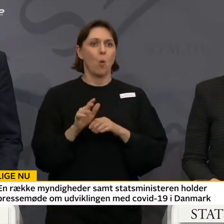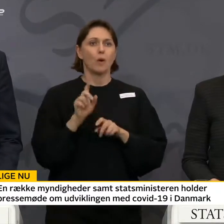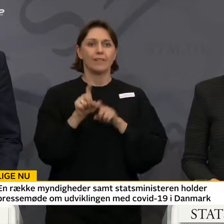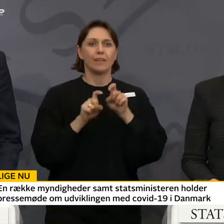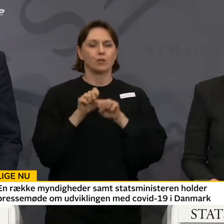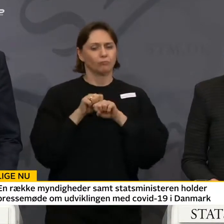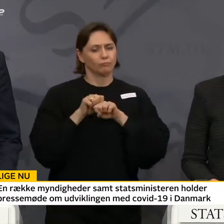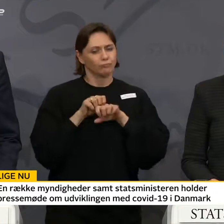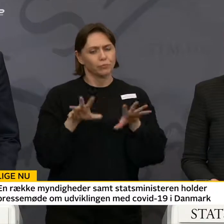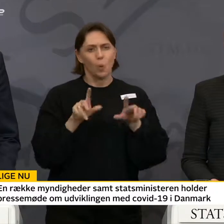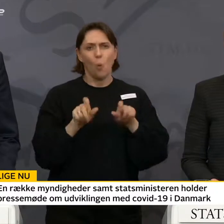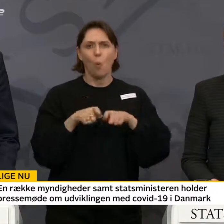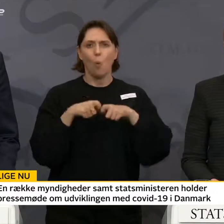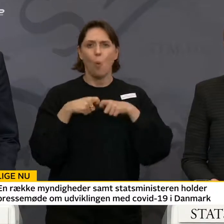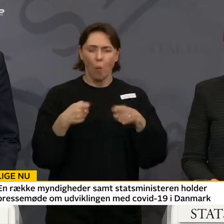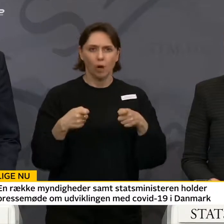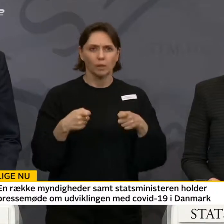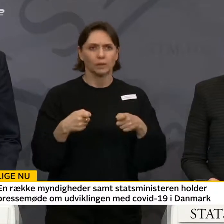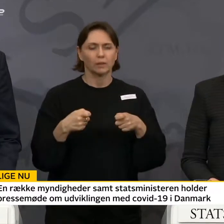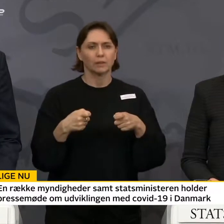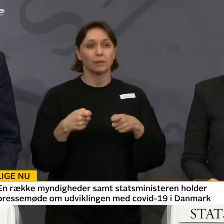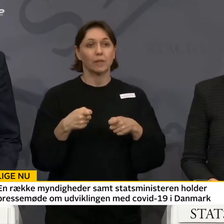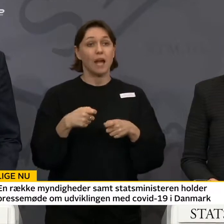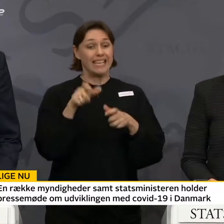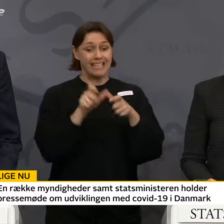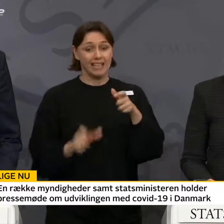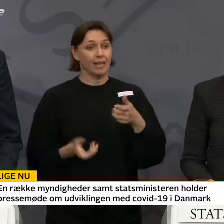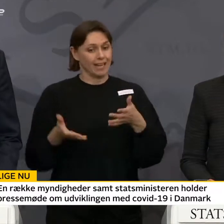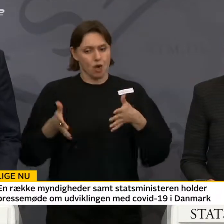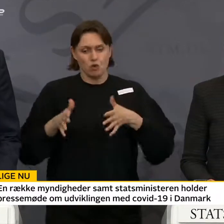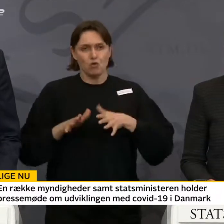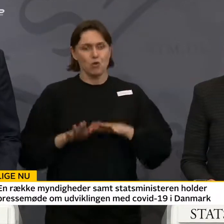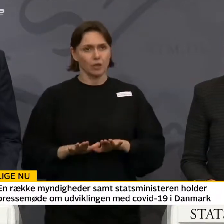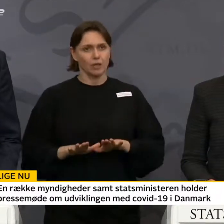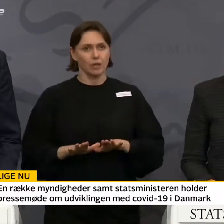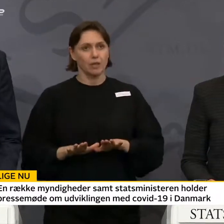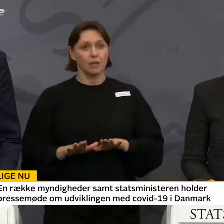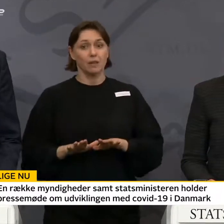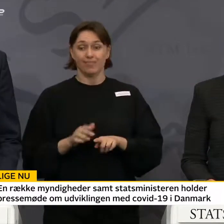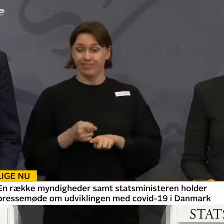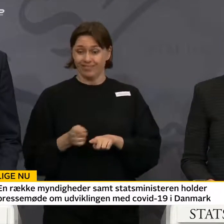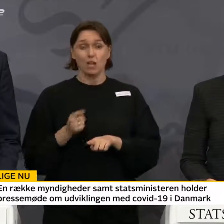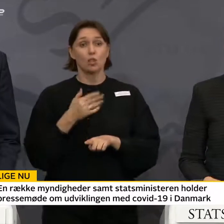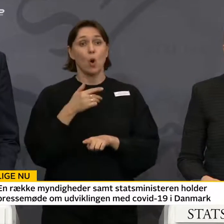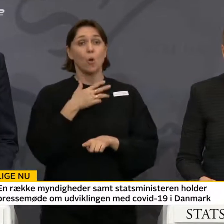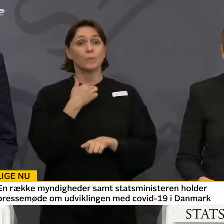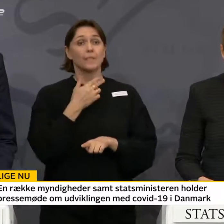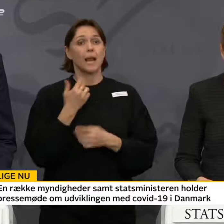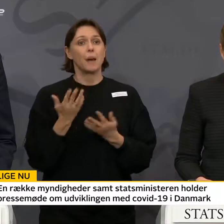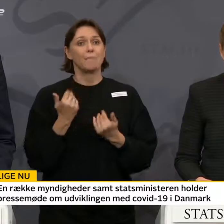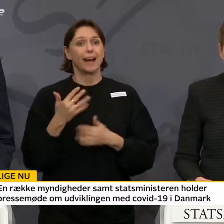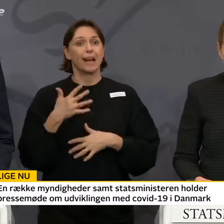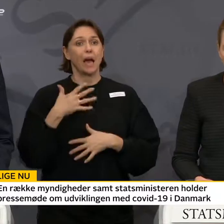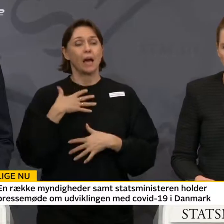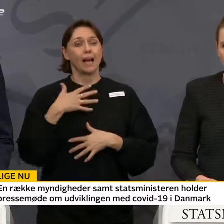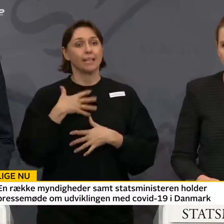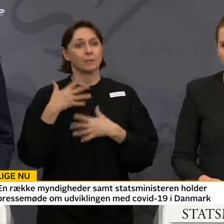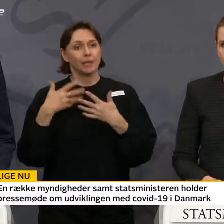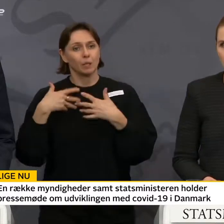ekstremt hurtigt. Italien er lukket ned. På hospitaler mangler der respiratorer og personale.